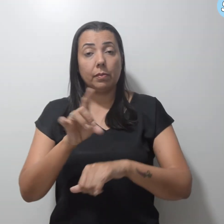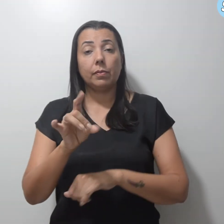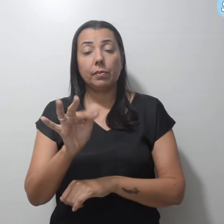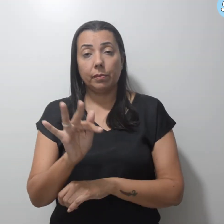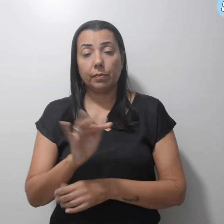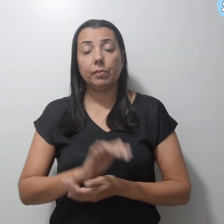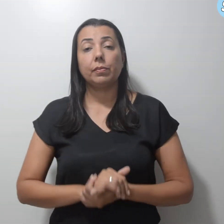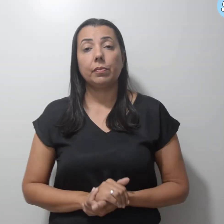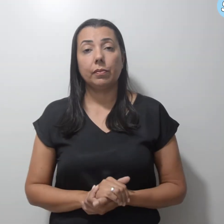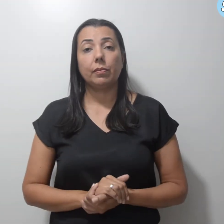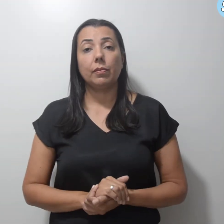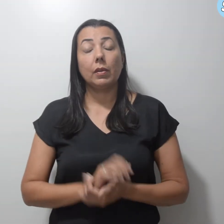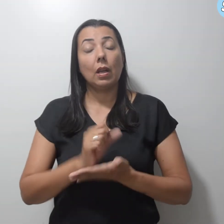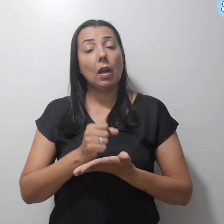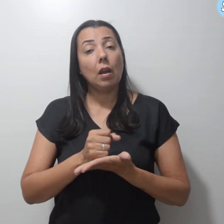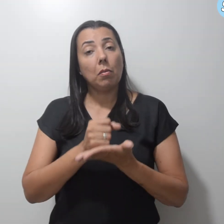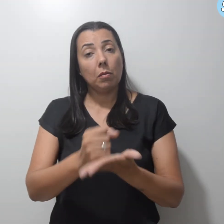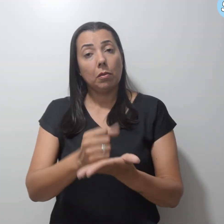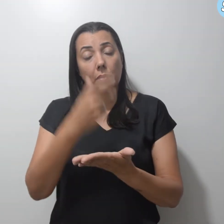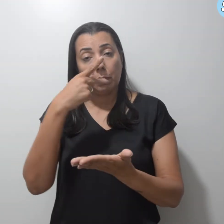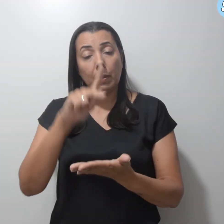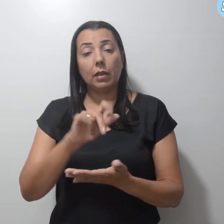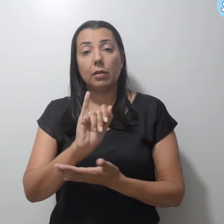contribuem para o INSS.